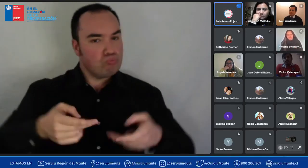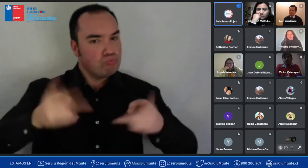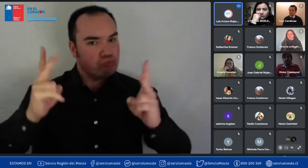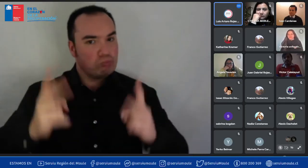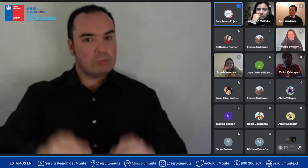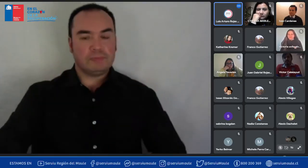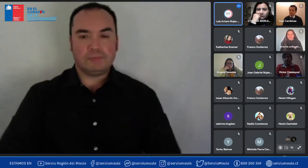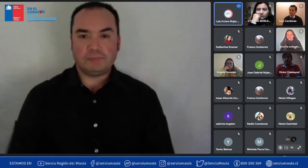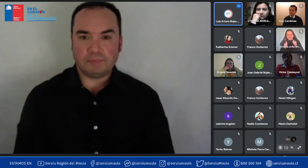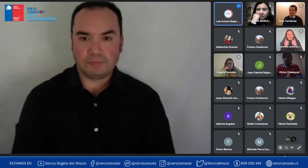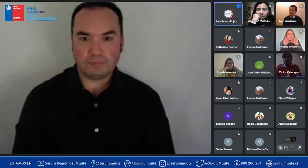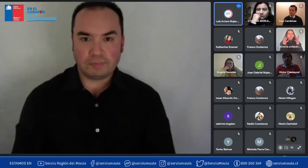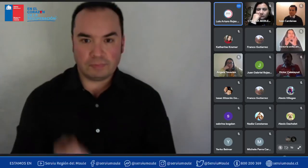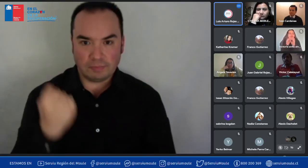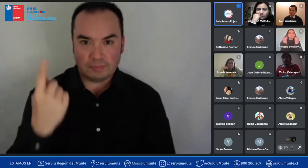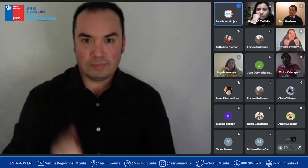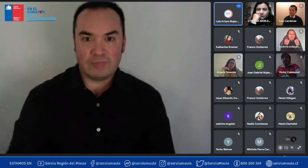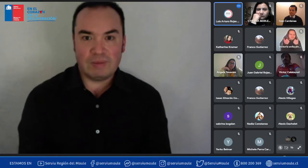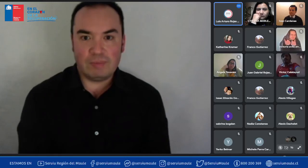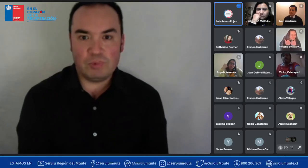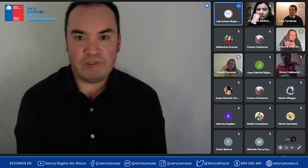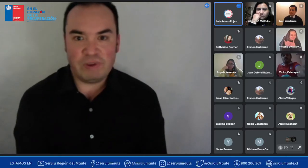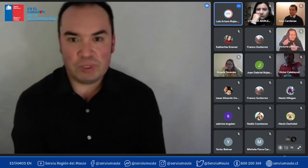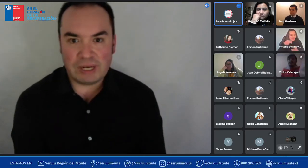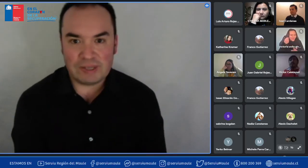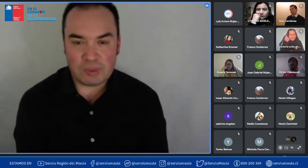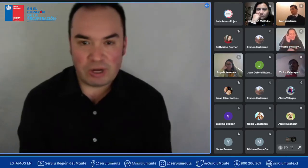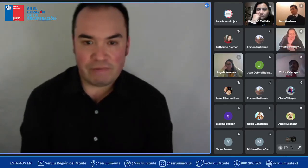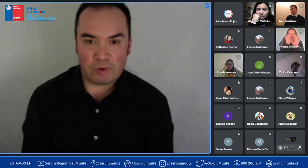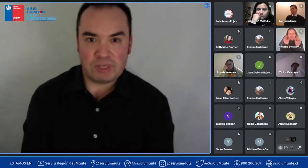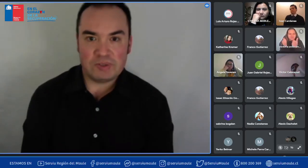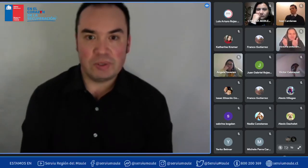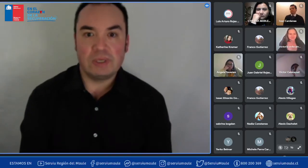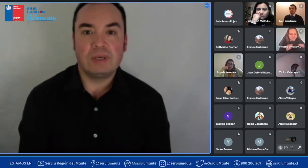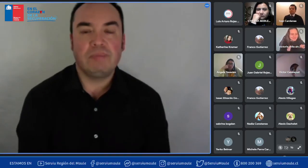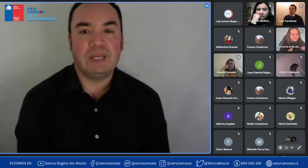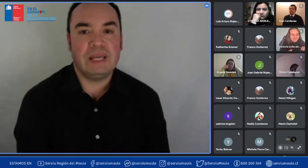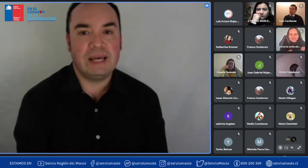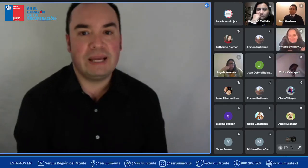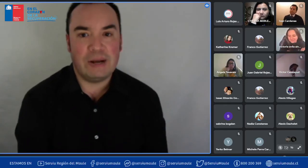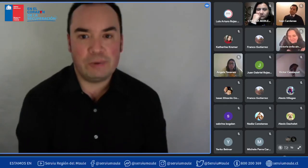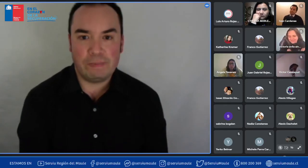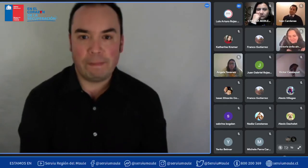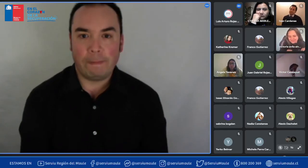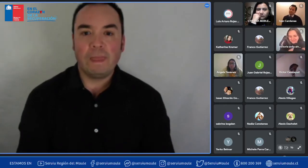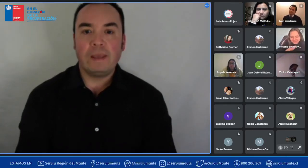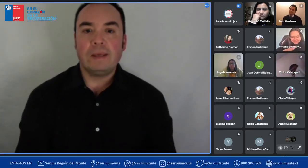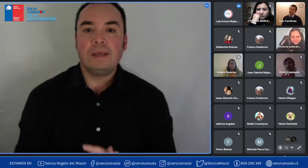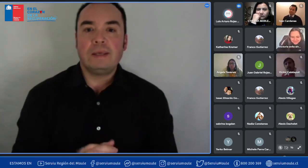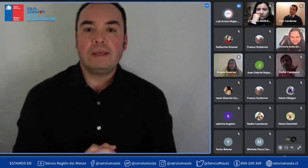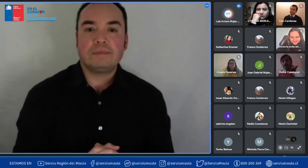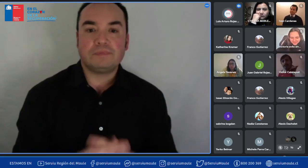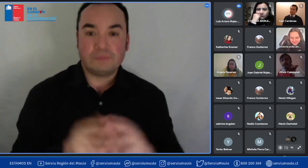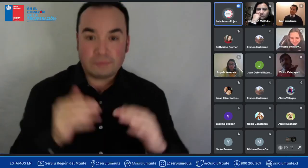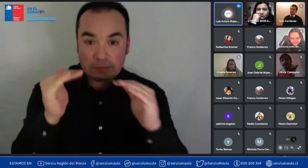muy bien muchas gracias por la información me queda claro y ahí vamos con Víctor Calatayú Víctor